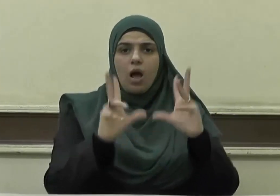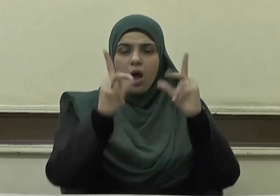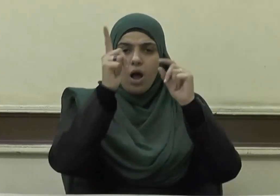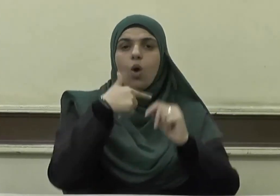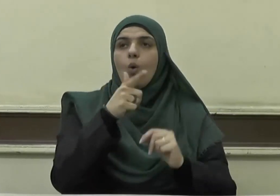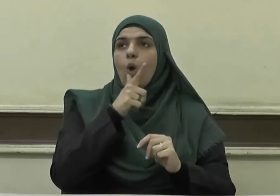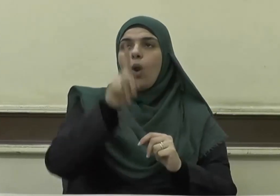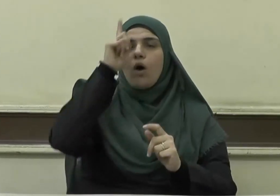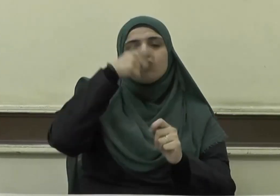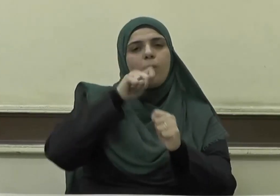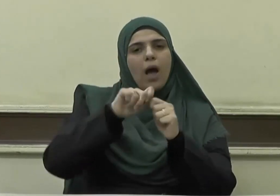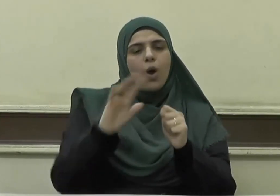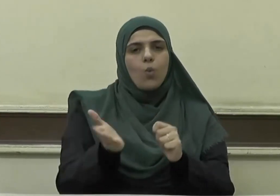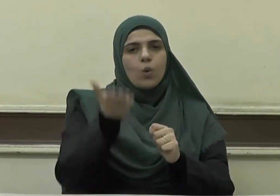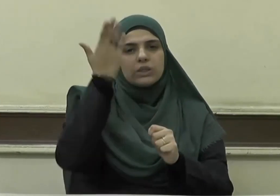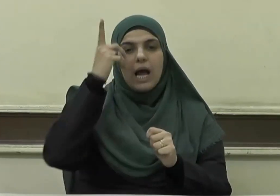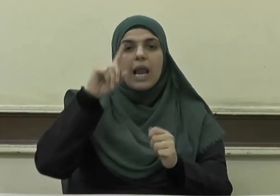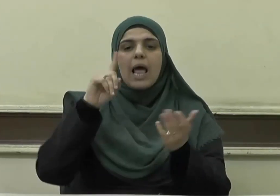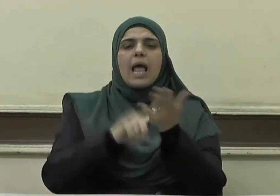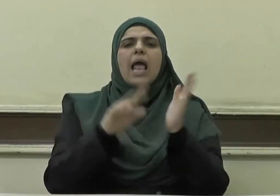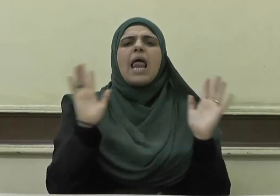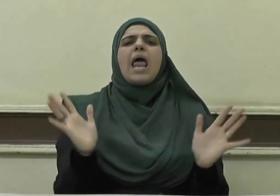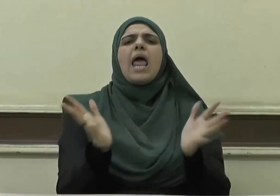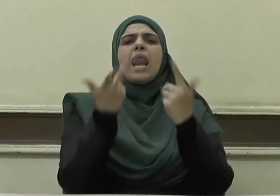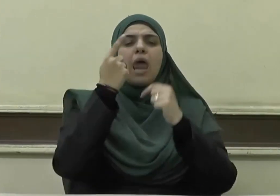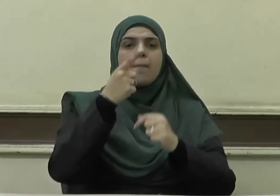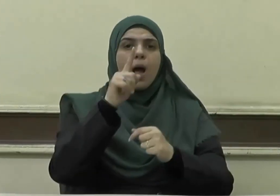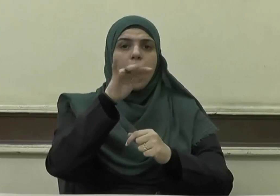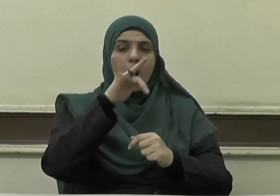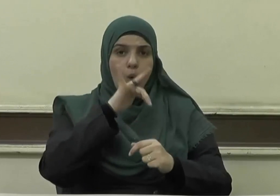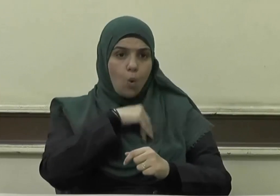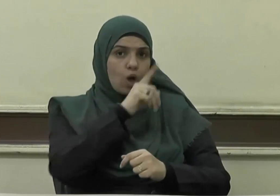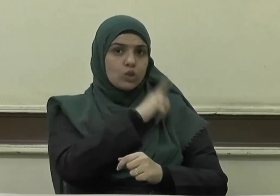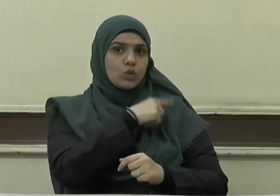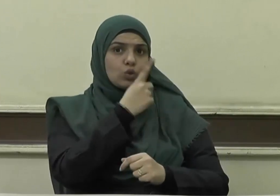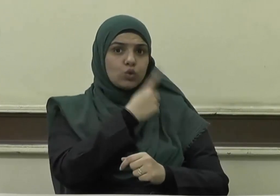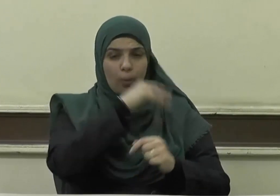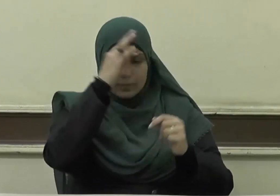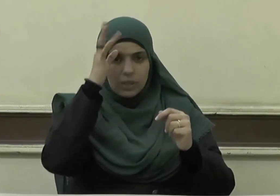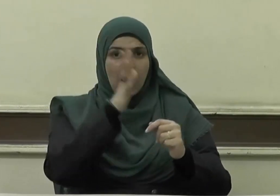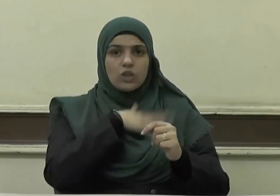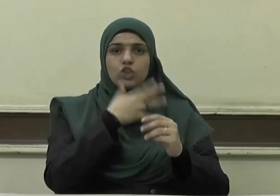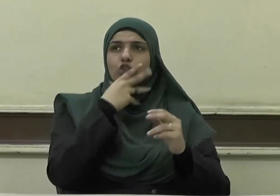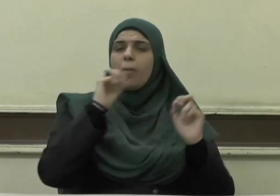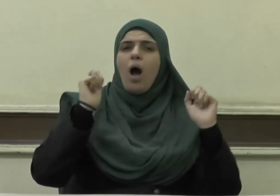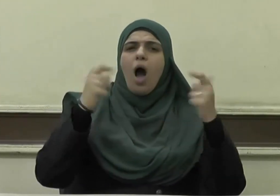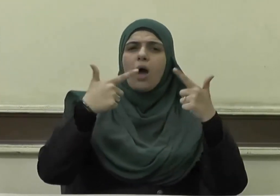تعالى إِنَّمَا جَزَاءُ الَّذِينَ يُحَارِبُونَ اللَّهَ وَرَسُولَهُ